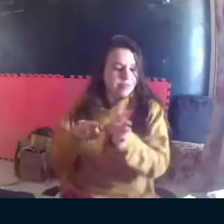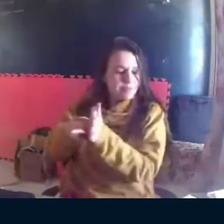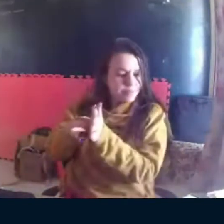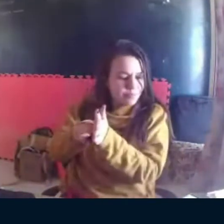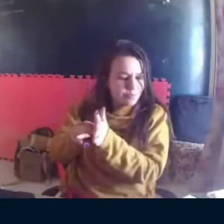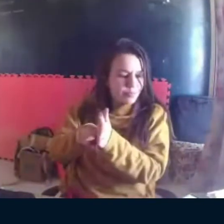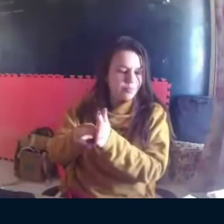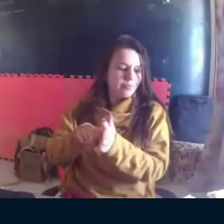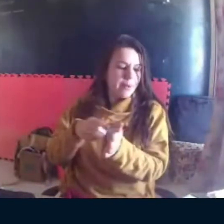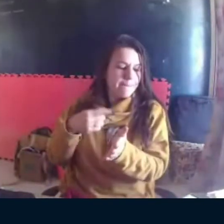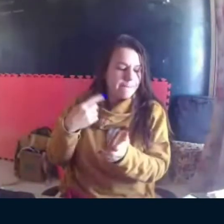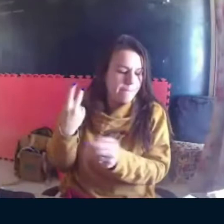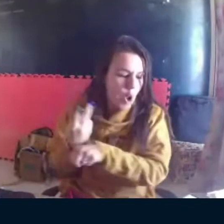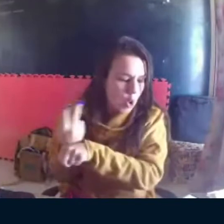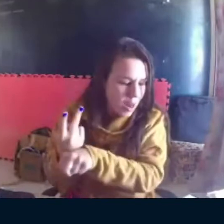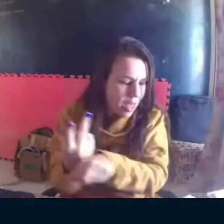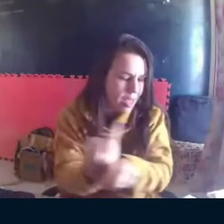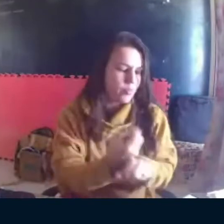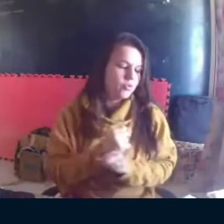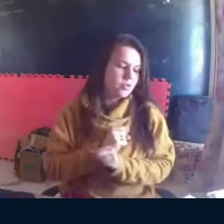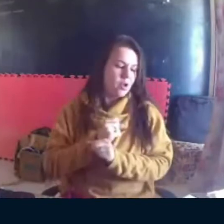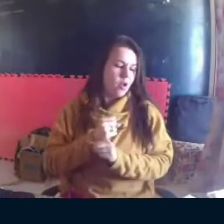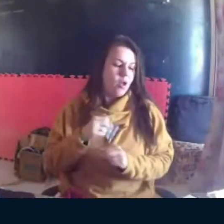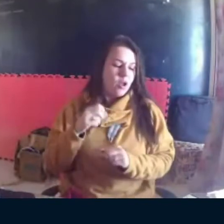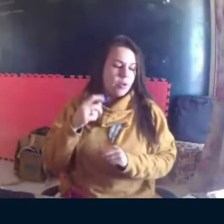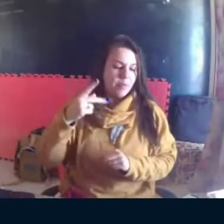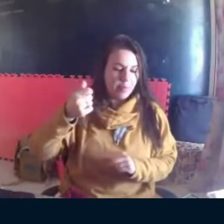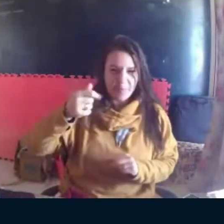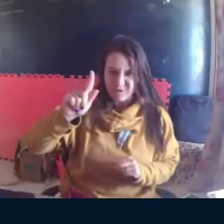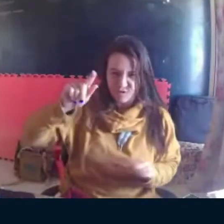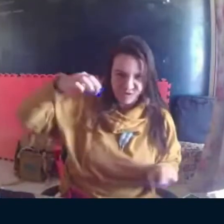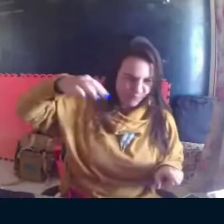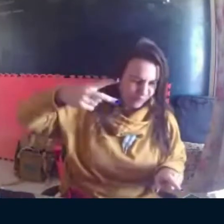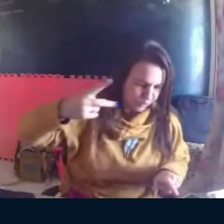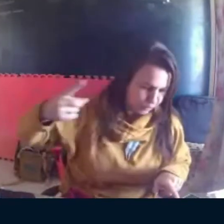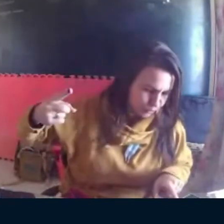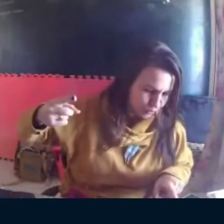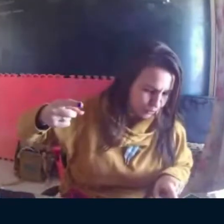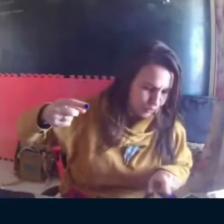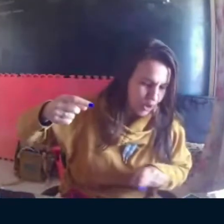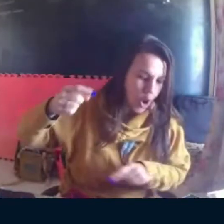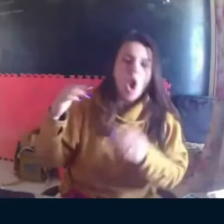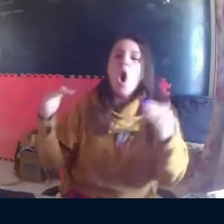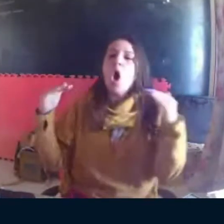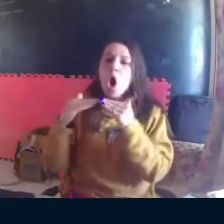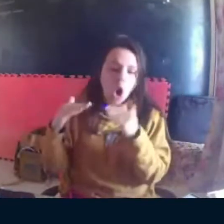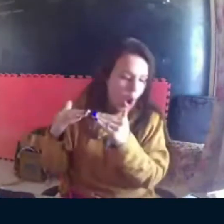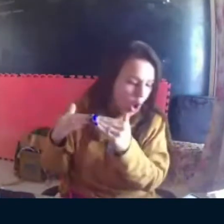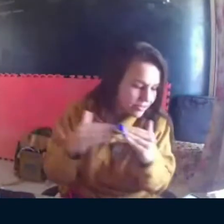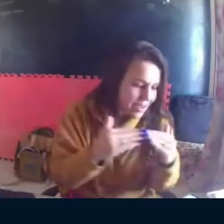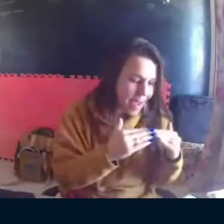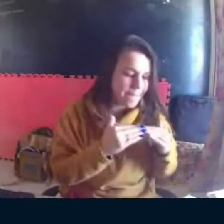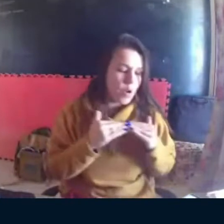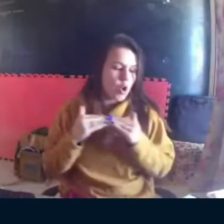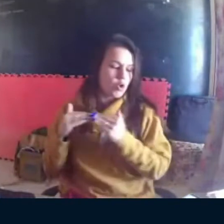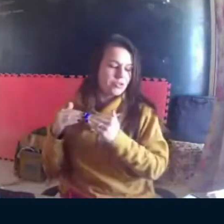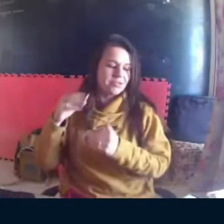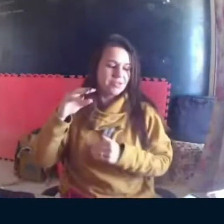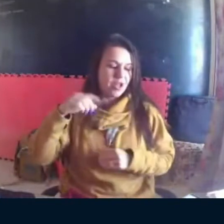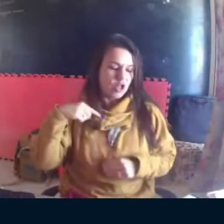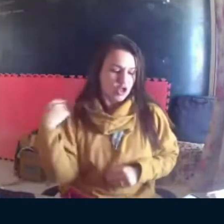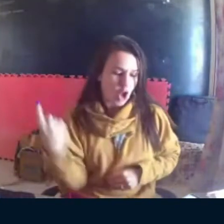20, em nossa pesquisa ao procurarmos, aí na página 21, concordamos,